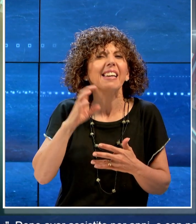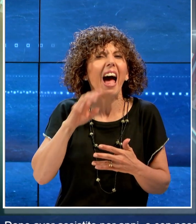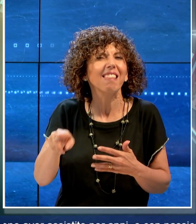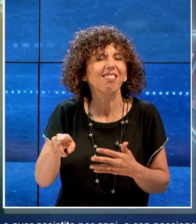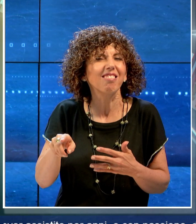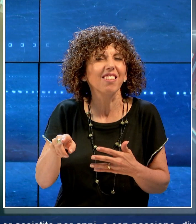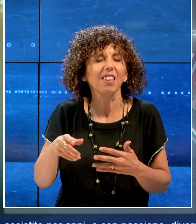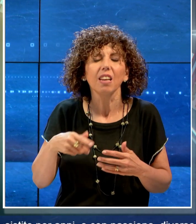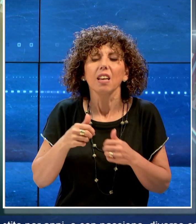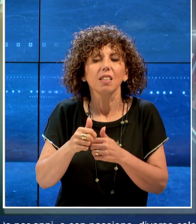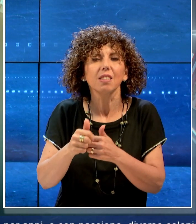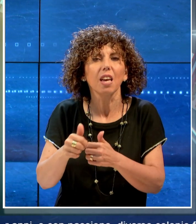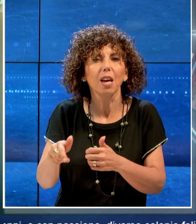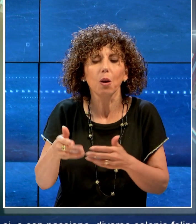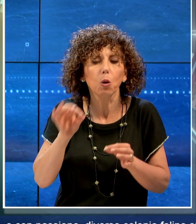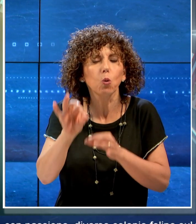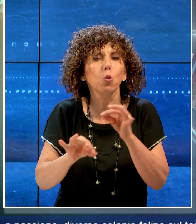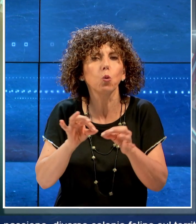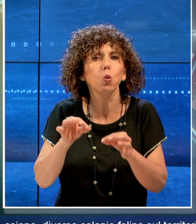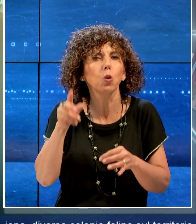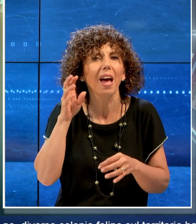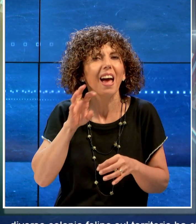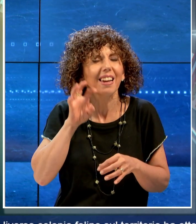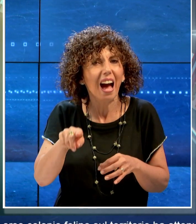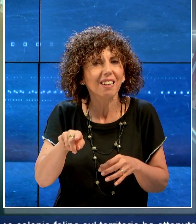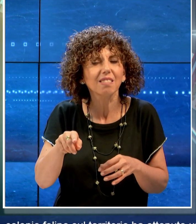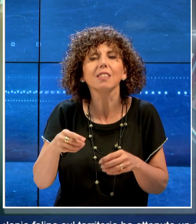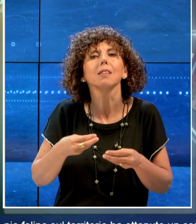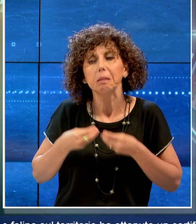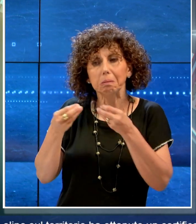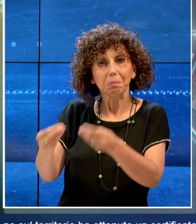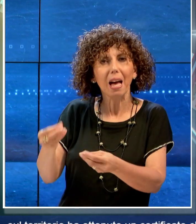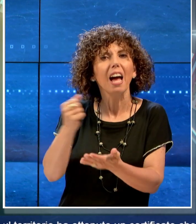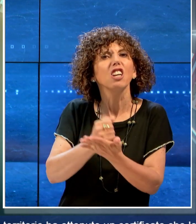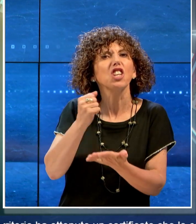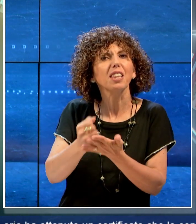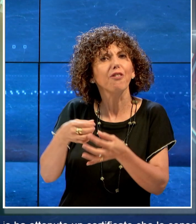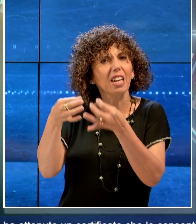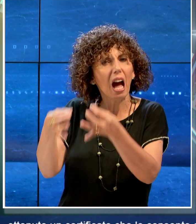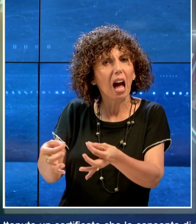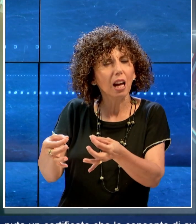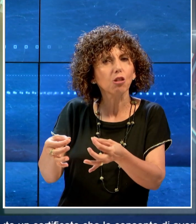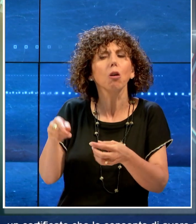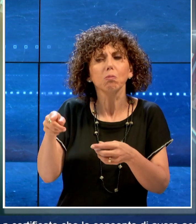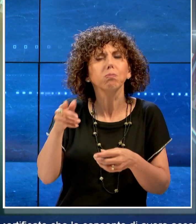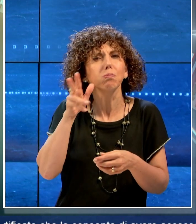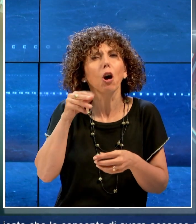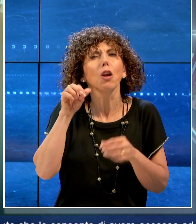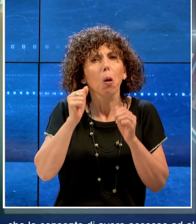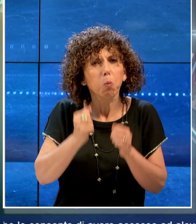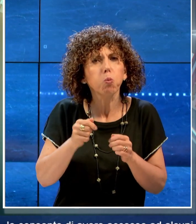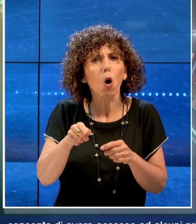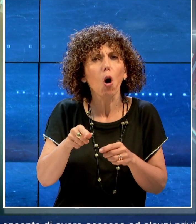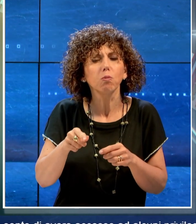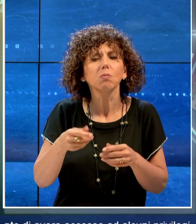diverse colonie feline sul territorio, ha ottenuto un certificato che le consente di avere accesso ad alcuni